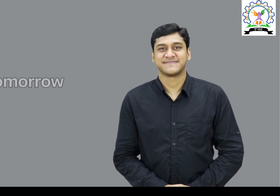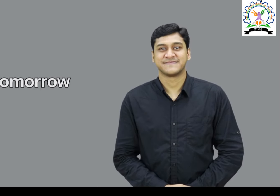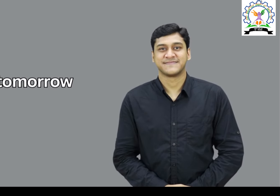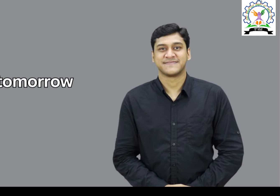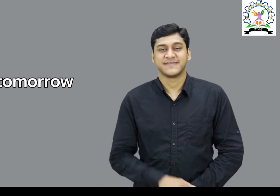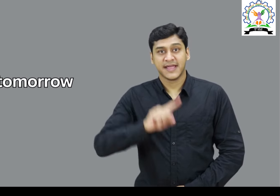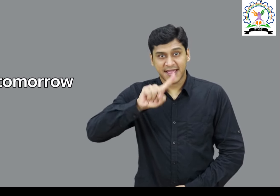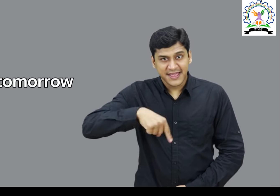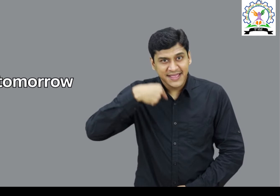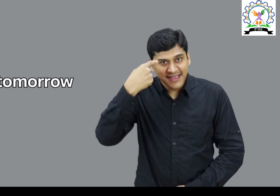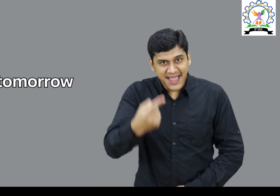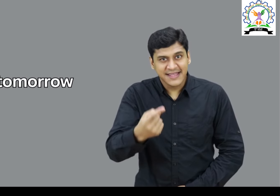सी यू तोमोरो